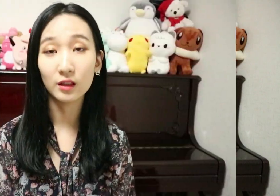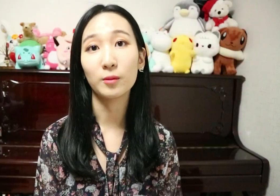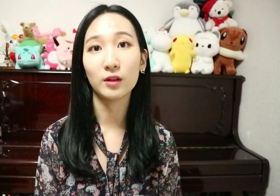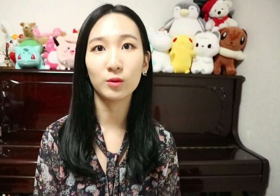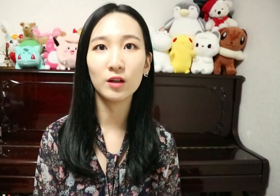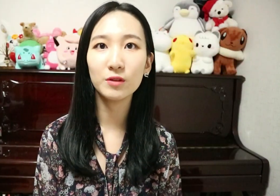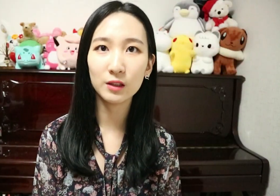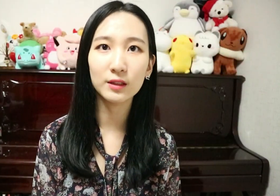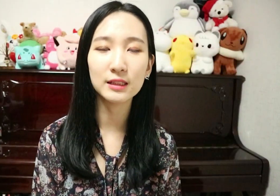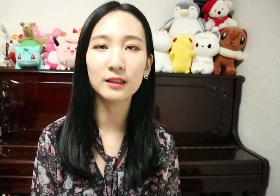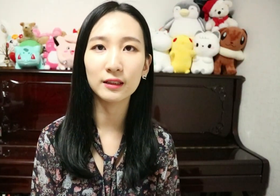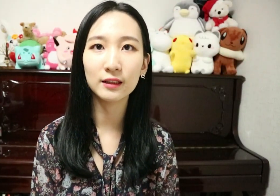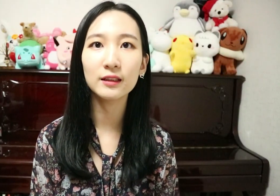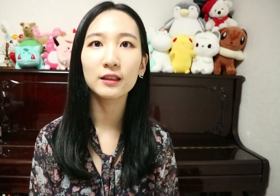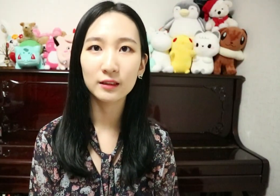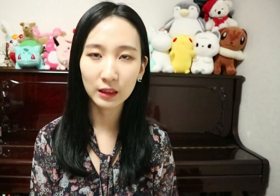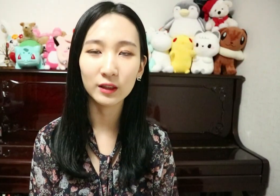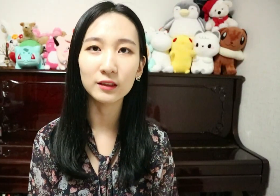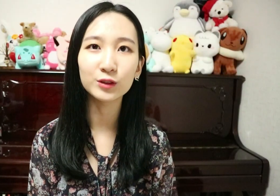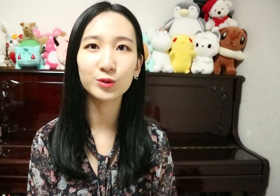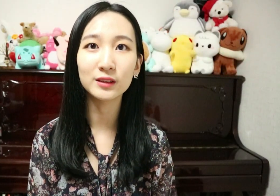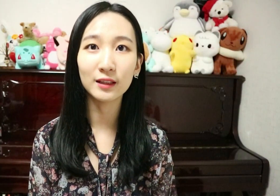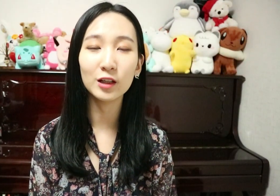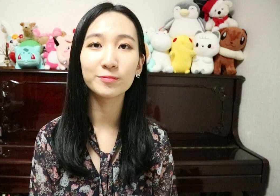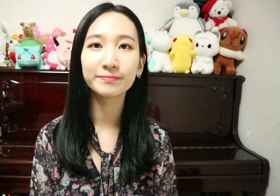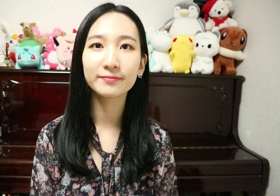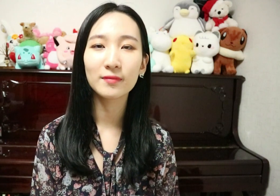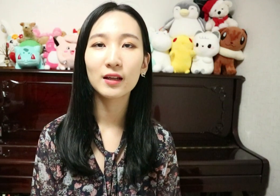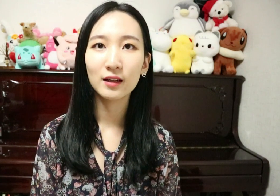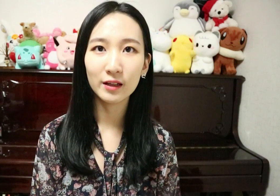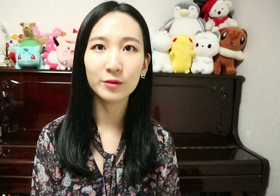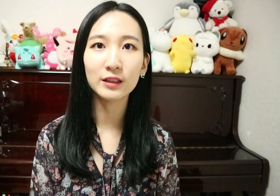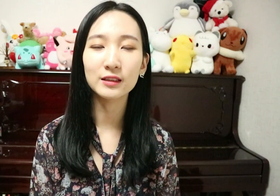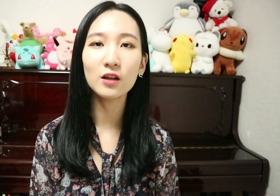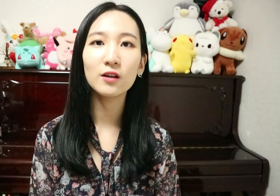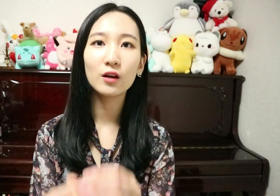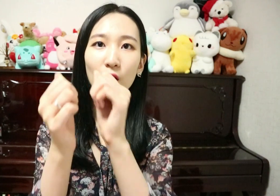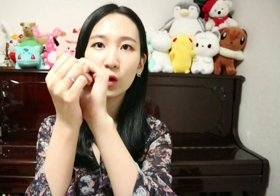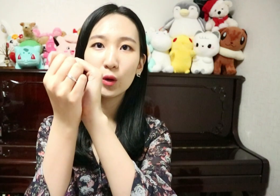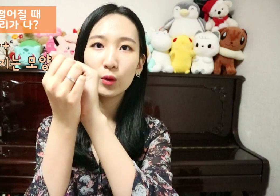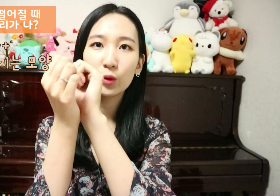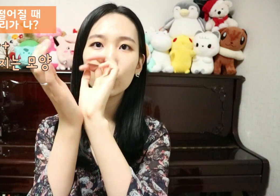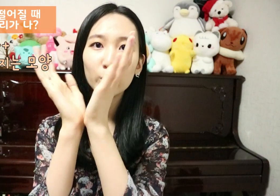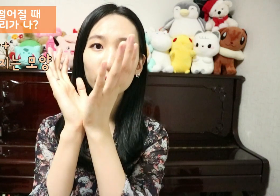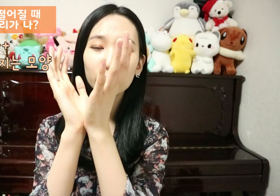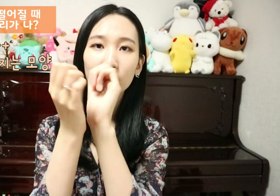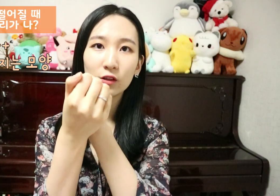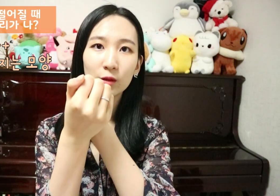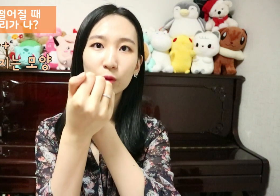이번에도 할머니와 지한이가 대화를 나누고 있는데요 할머니께서 꽃 꽃 하면